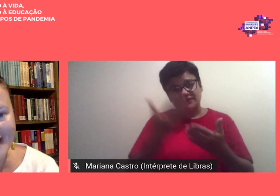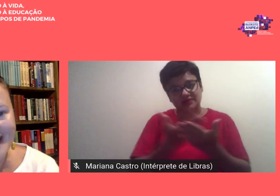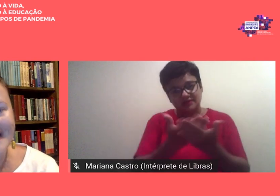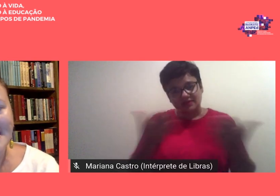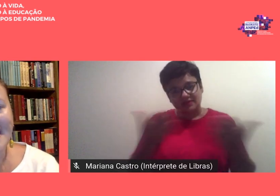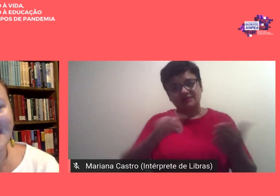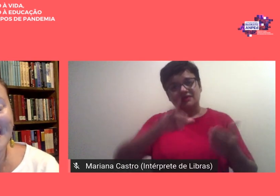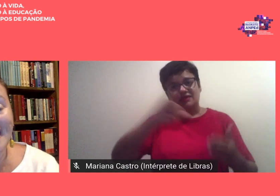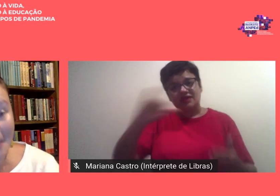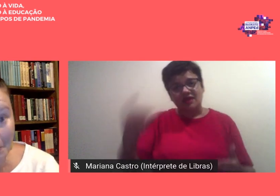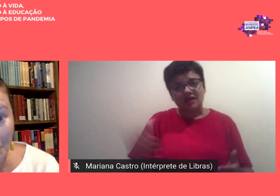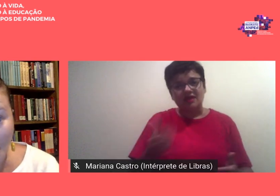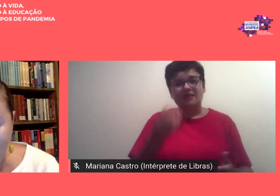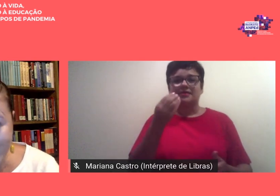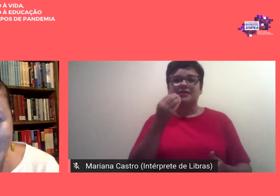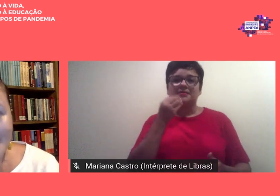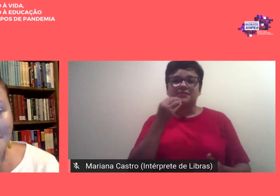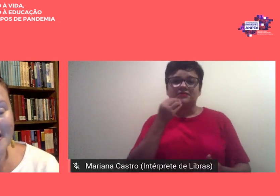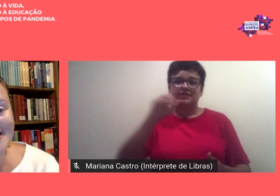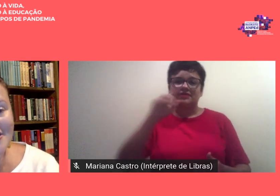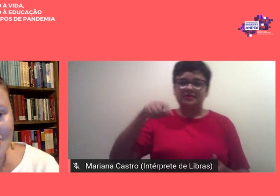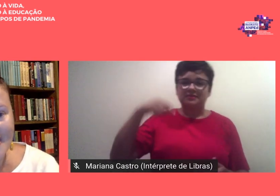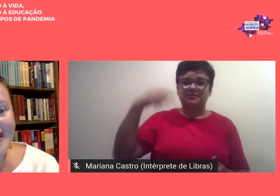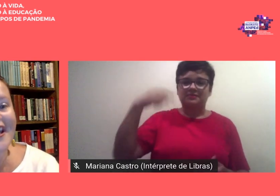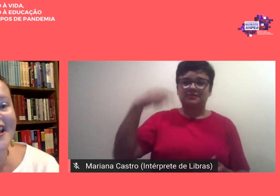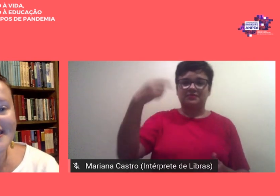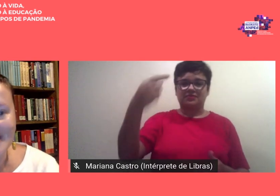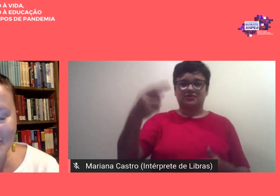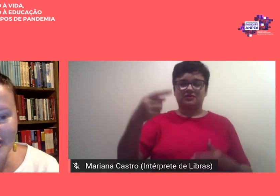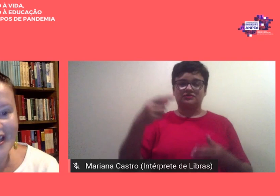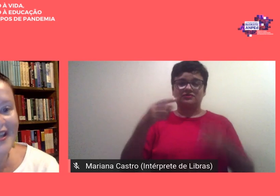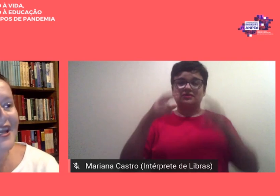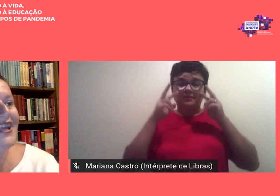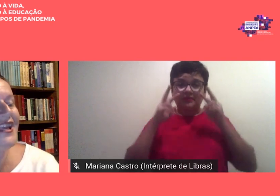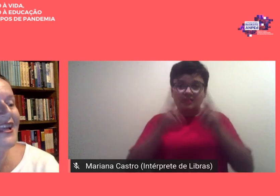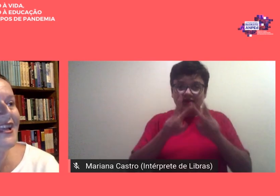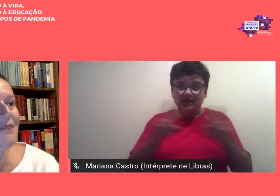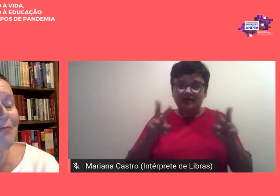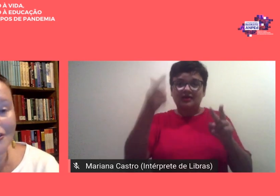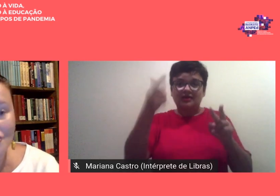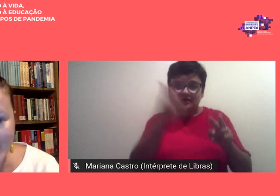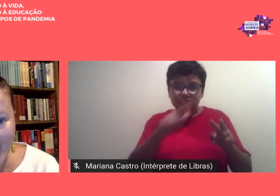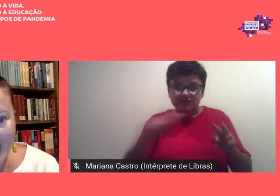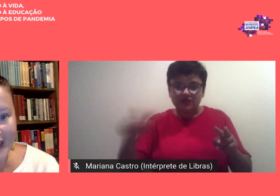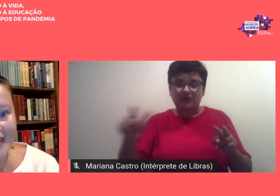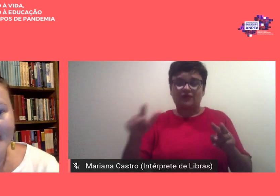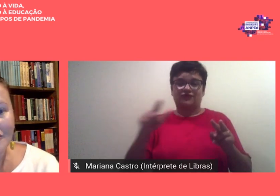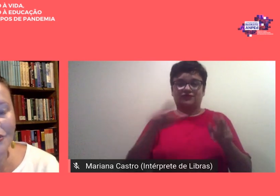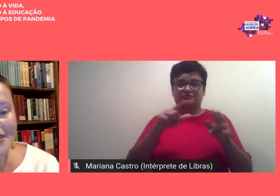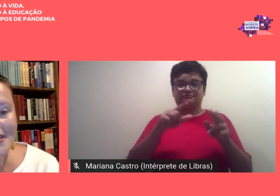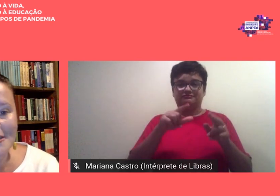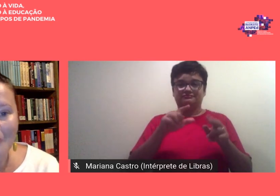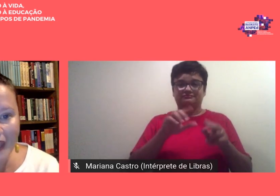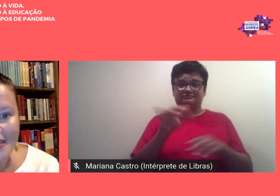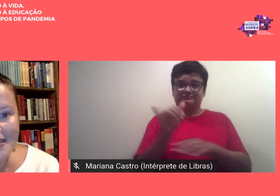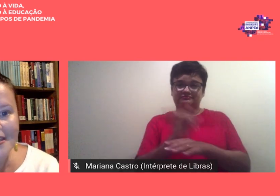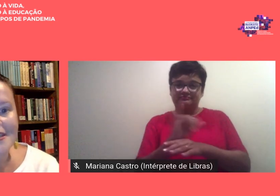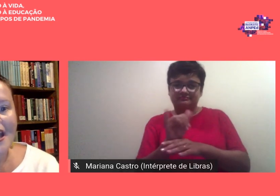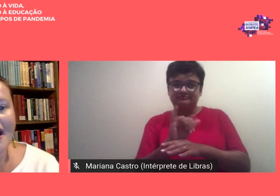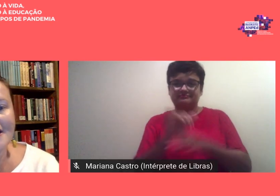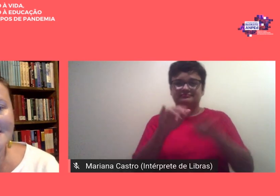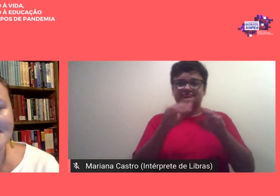aproveitem depois para assistirem e reassistirem e partilharem todas as